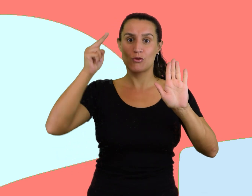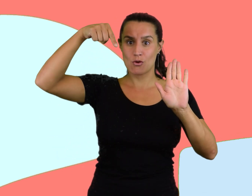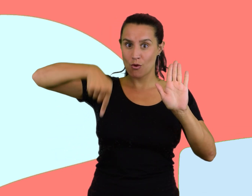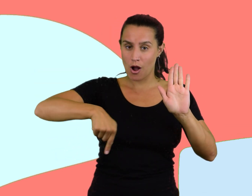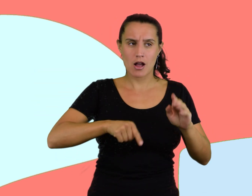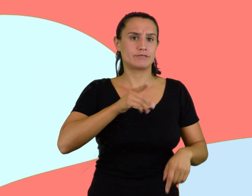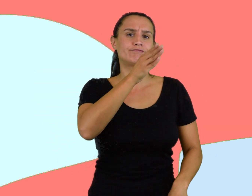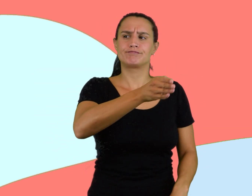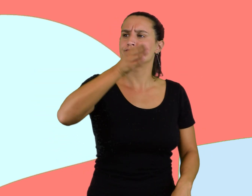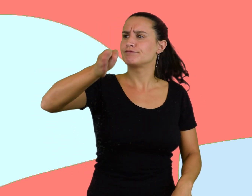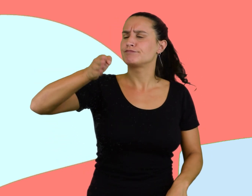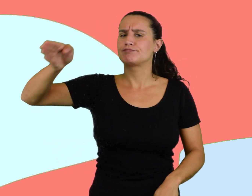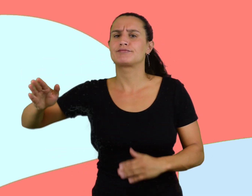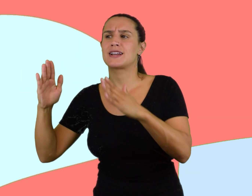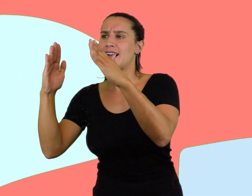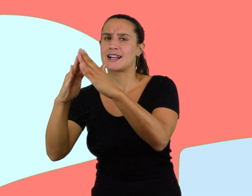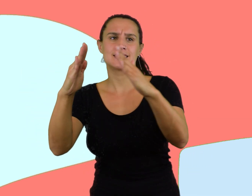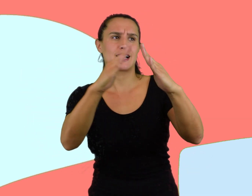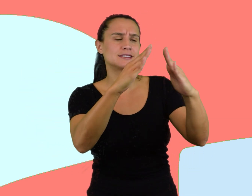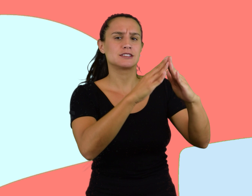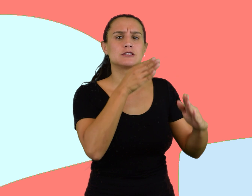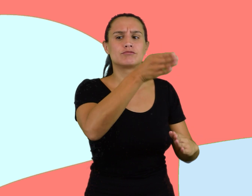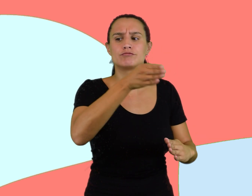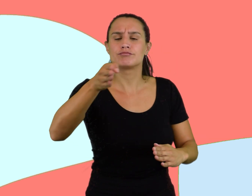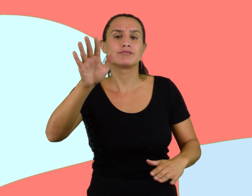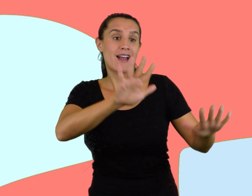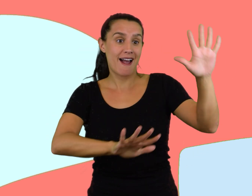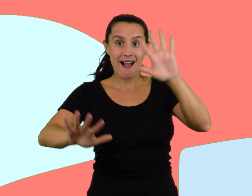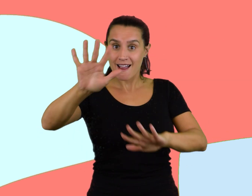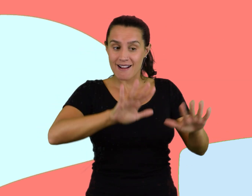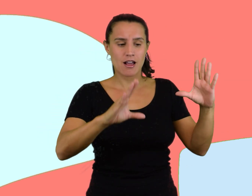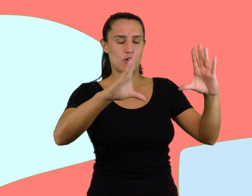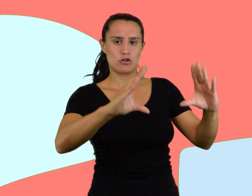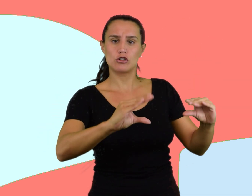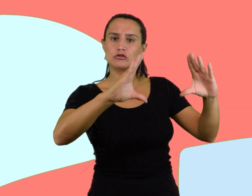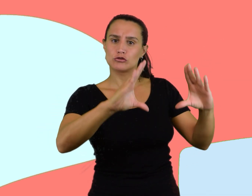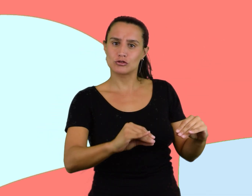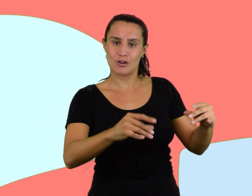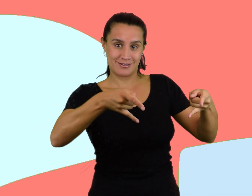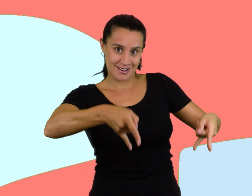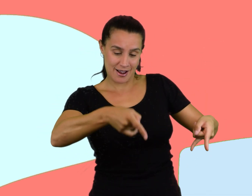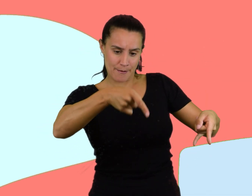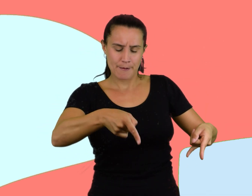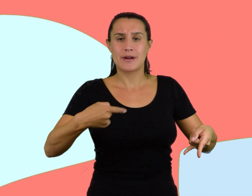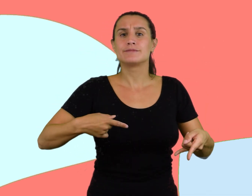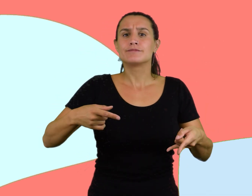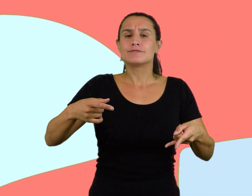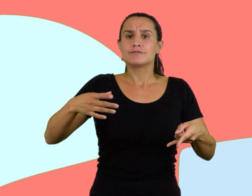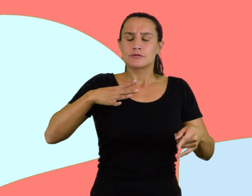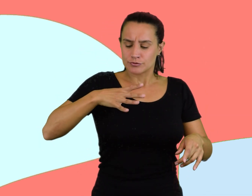Uruguay. El colchonero o reparador de colchones iba de casa en casa, con un enorme aparatejo